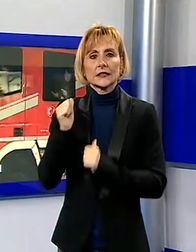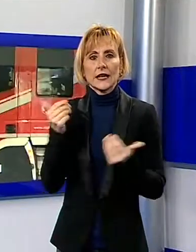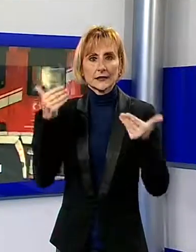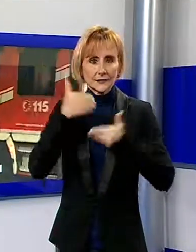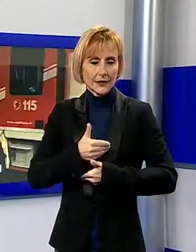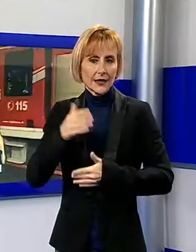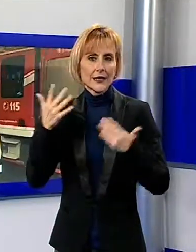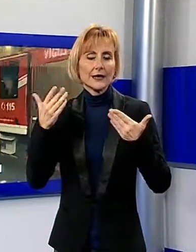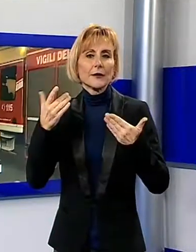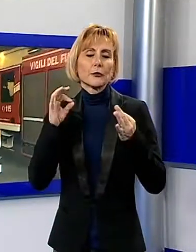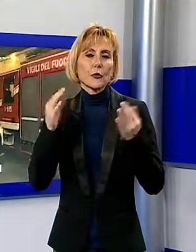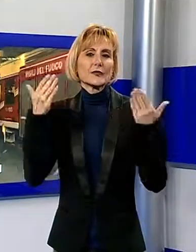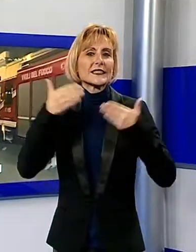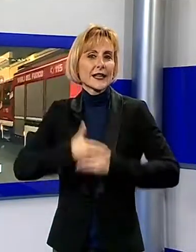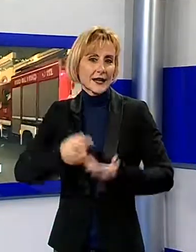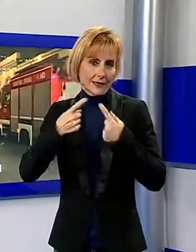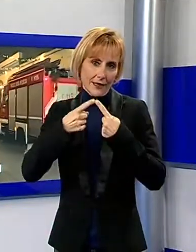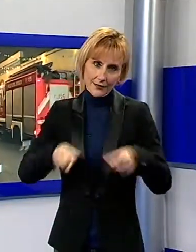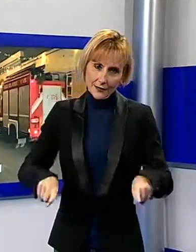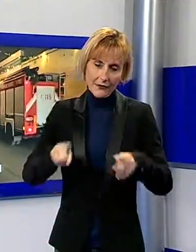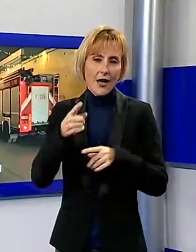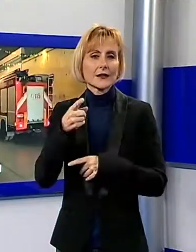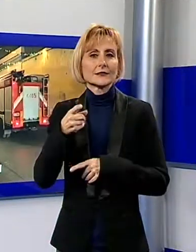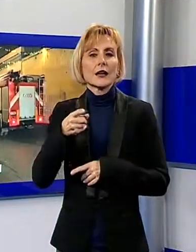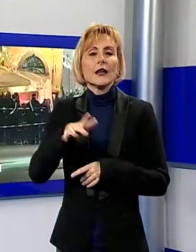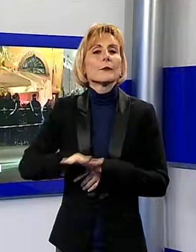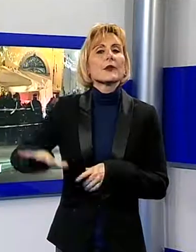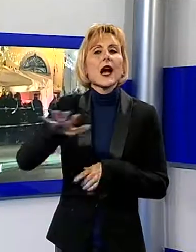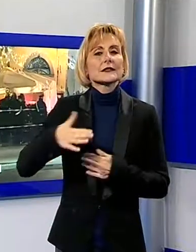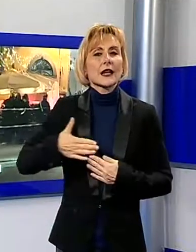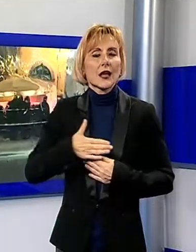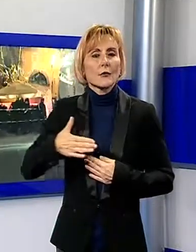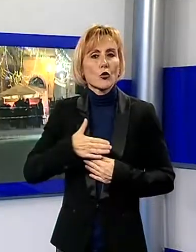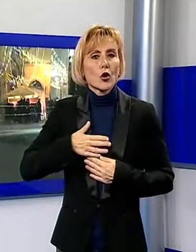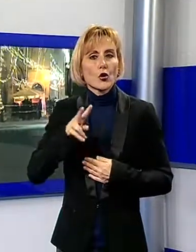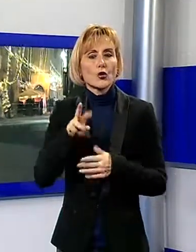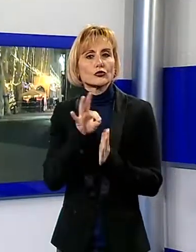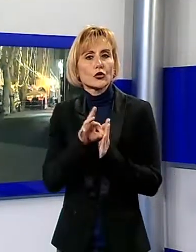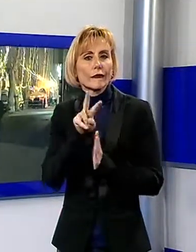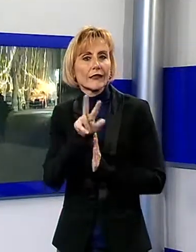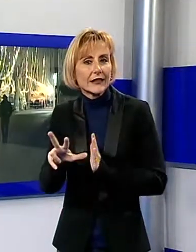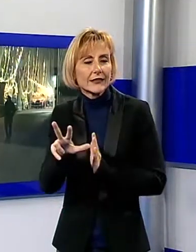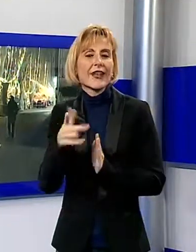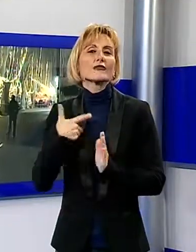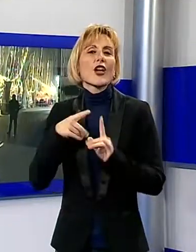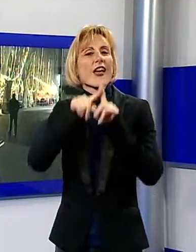solito, quella vissuta in piazza Napoleone a Lucca nell'antivigilia di Natale, con i negozi aperti per lo shopping notturno.